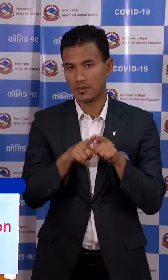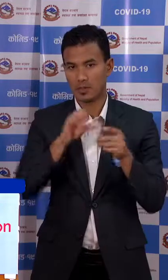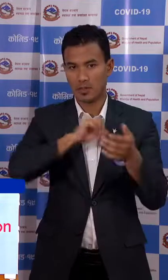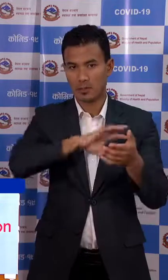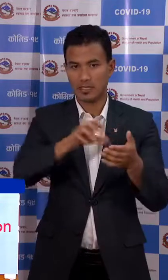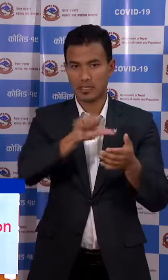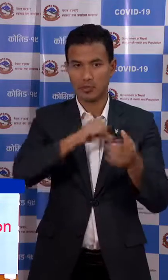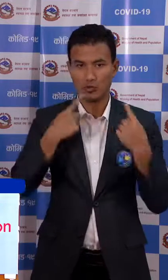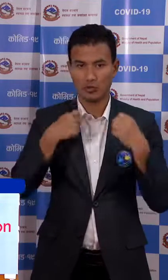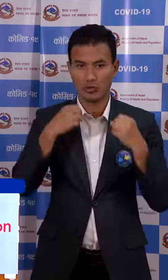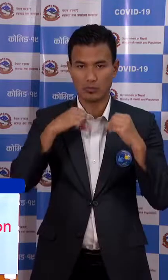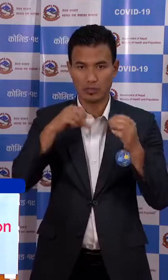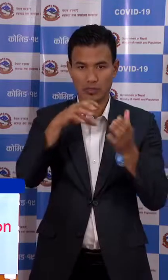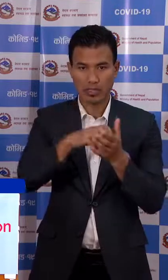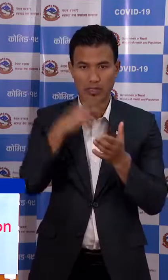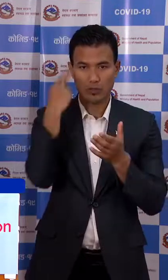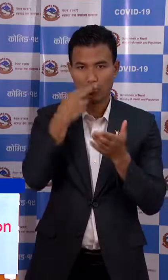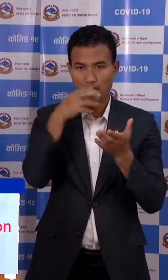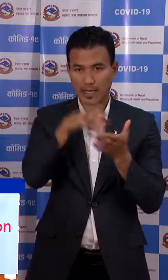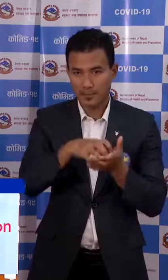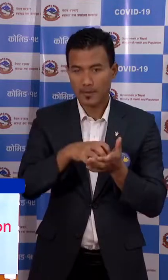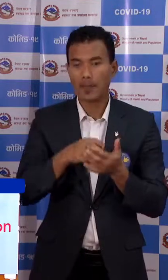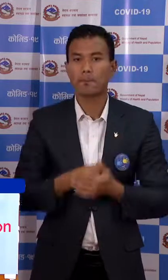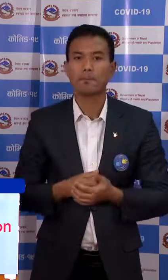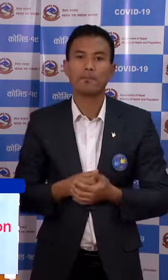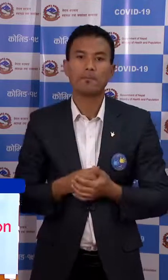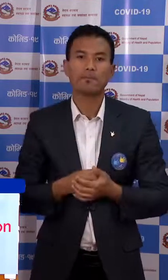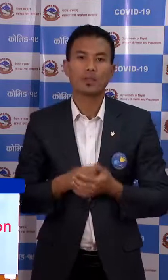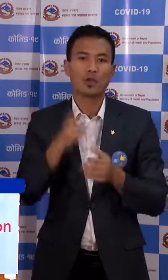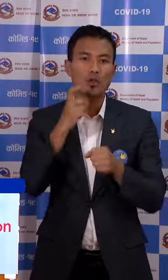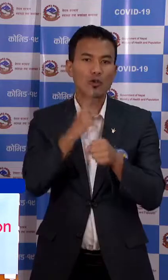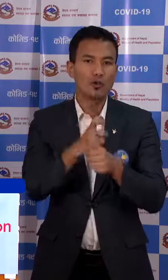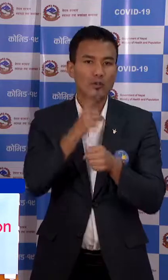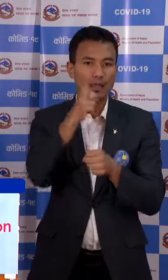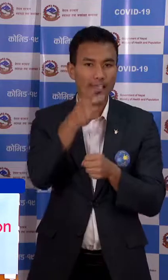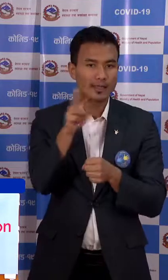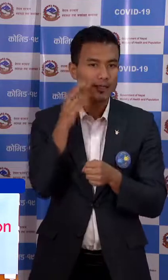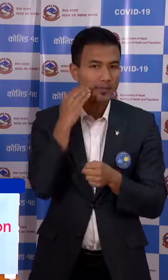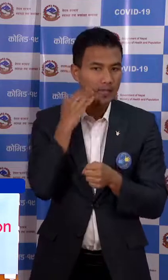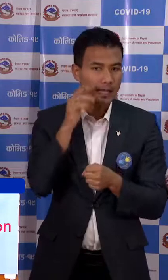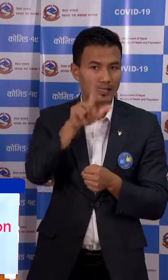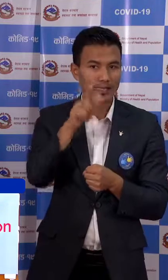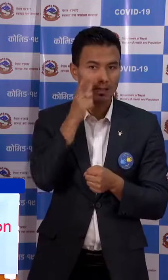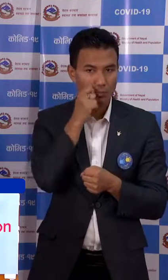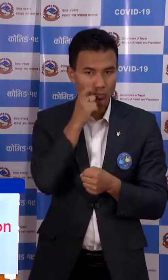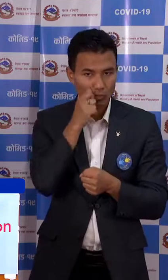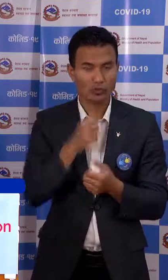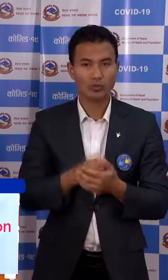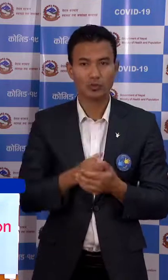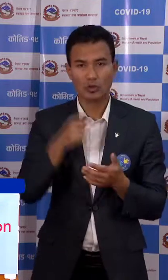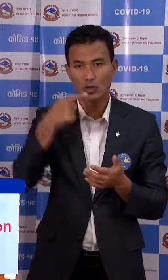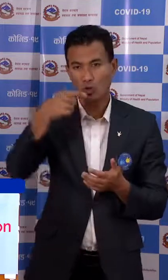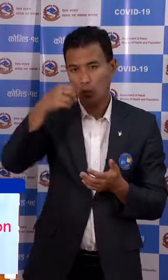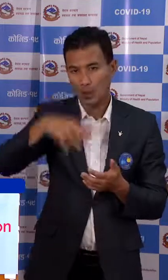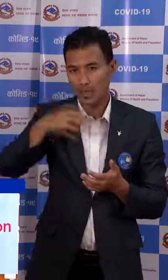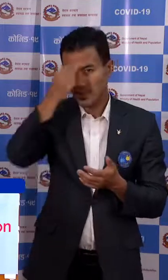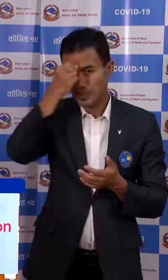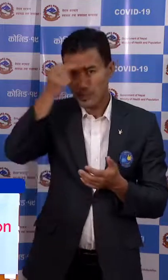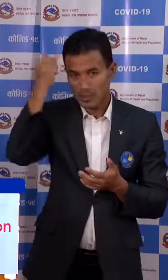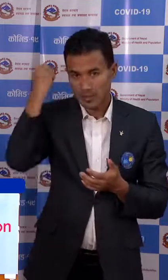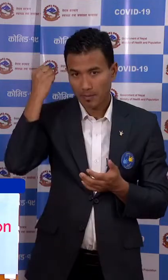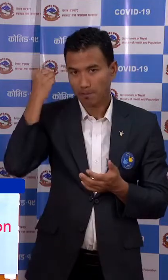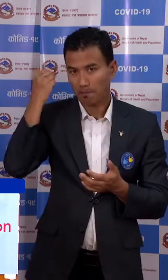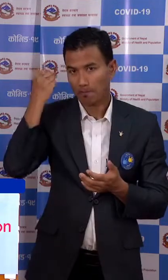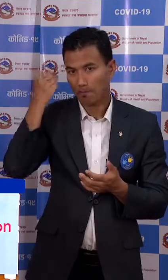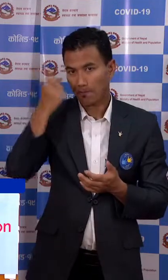प्रादेशिक जनस्वास्त प्रयोक्षाला रुपन देही मां गुल्मी का एक महिला र साथ पूरुस नौल परासी पस्चिम